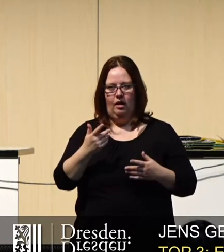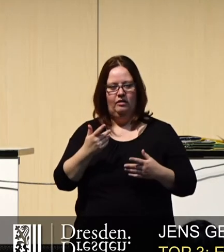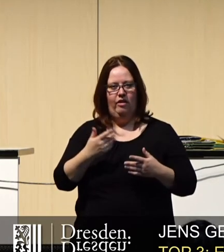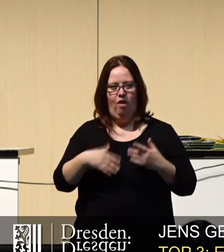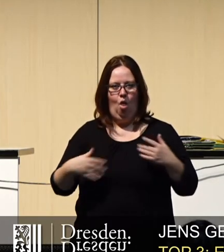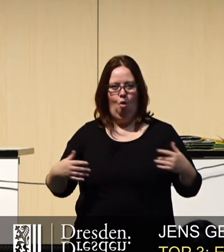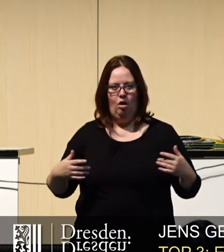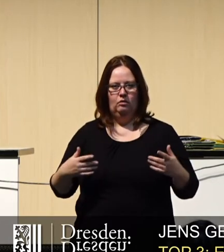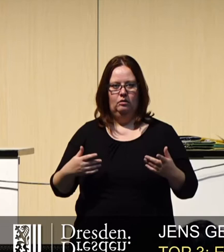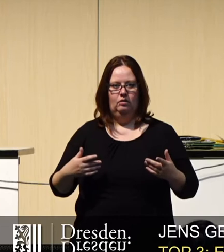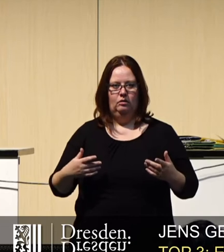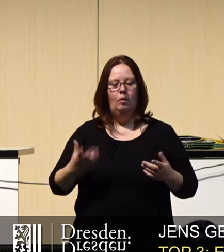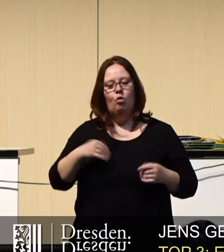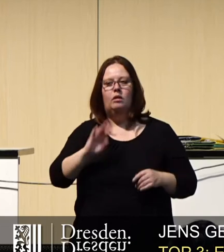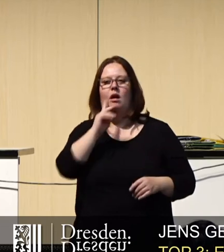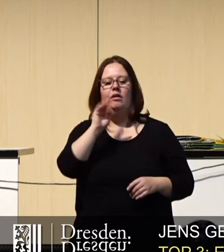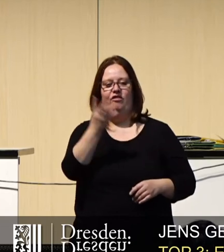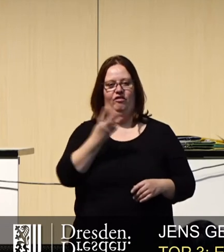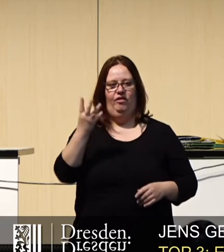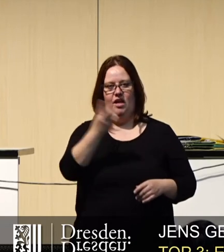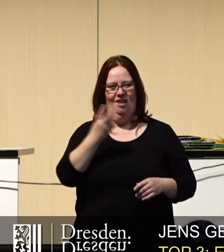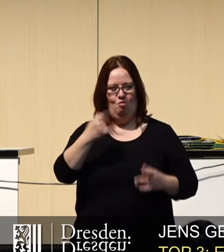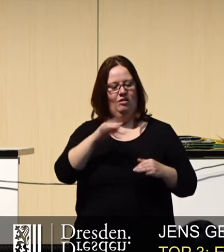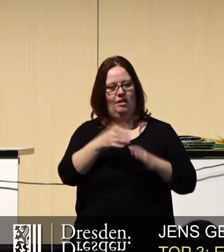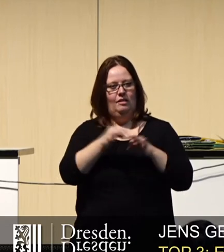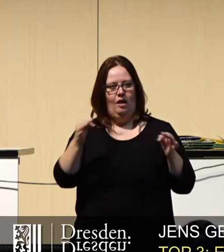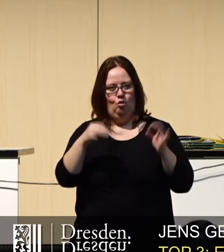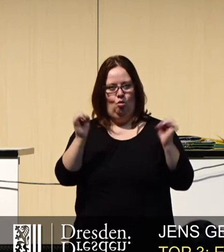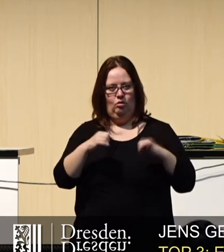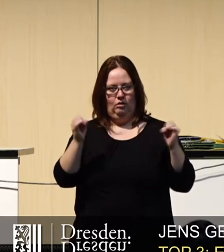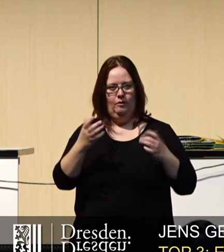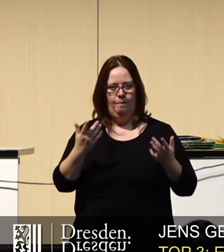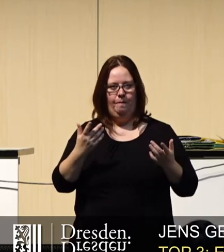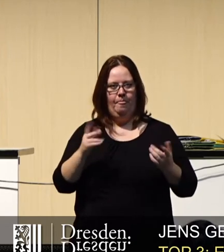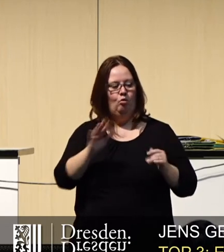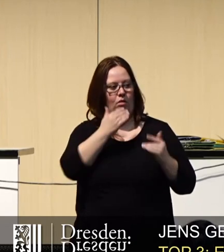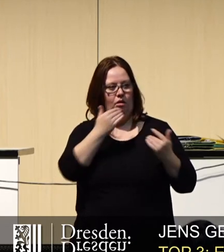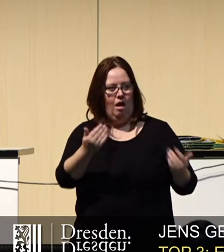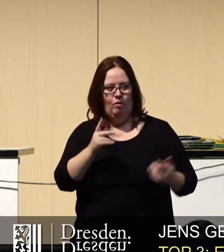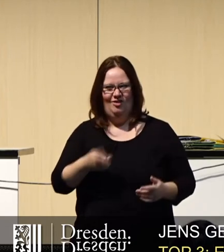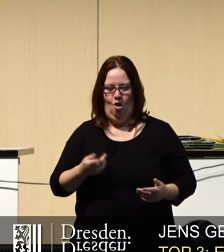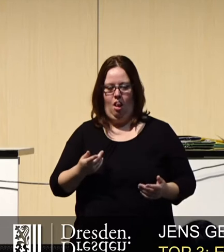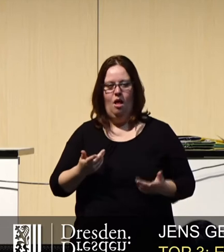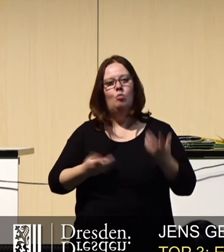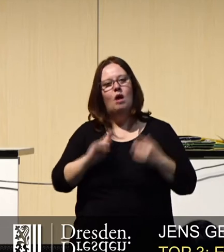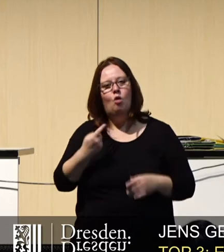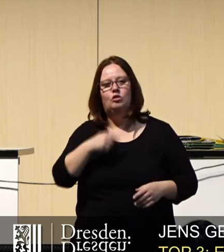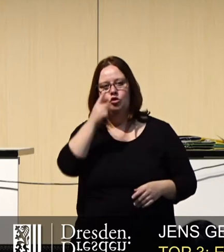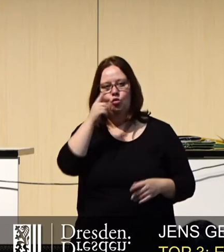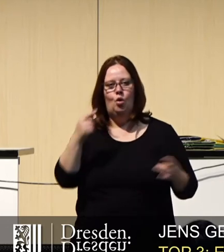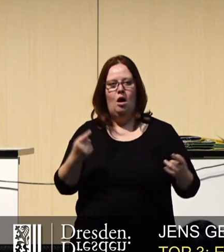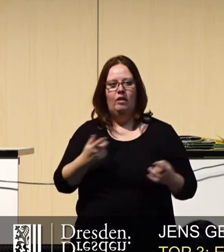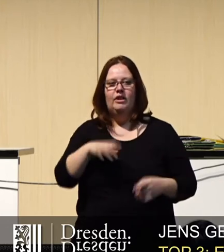haben. Dank dieser vier ist diese Satzung dann beschlossen worden. Und wir sollten dankbar sein. Wir sollten uns nicht bloß